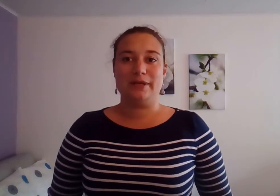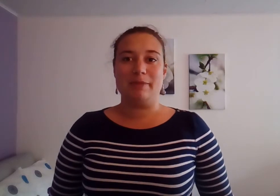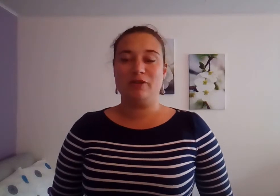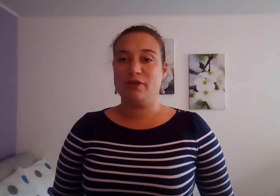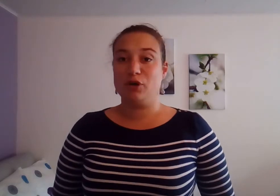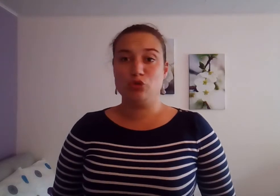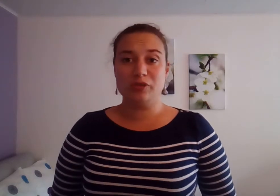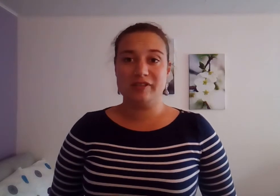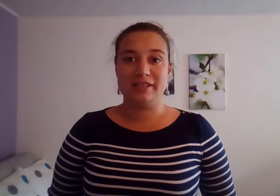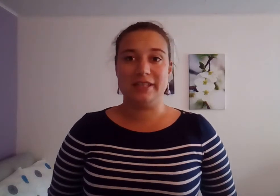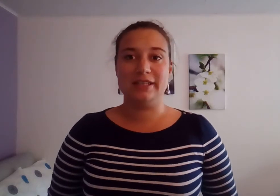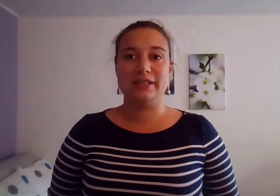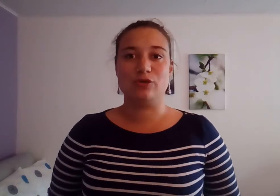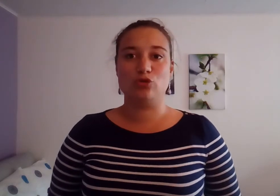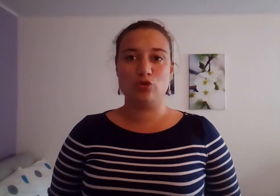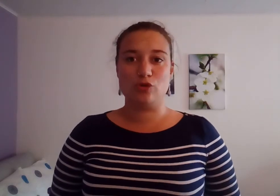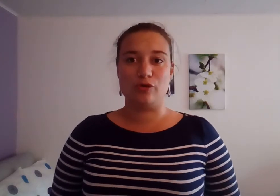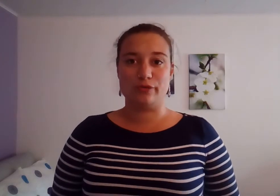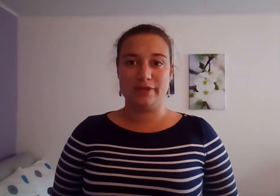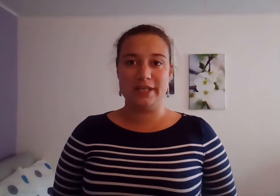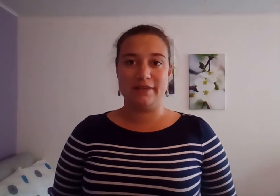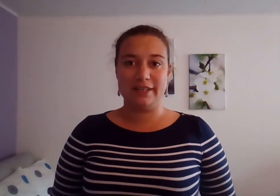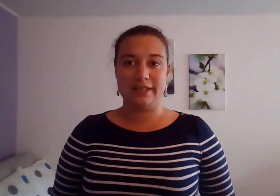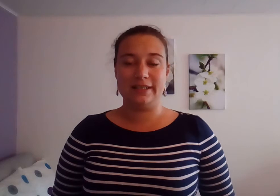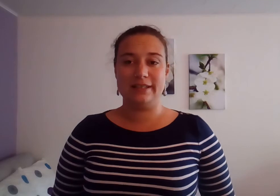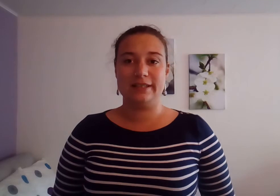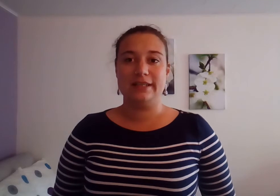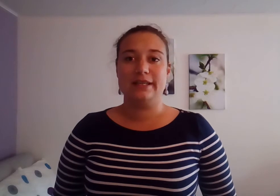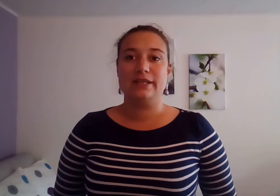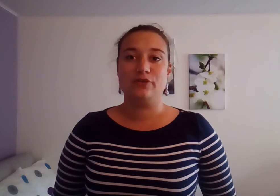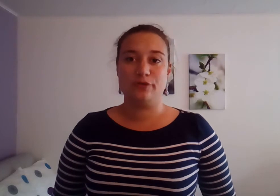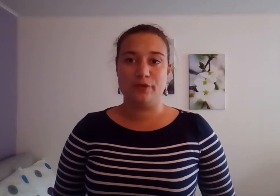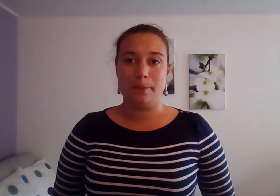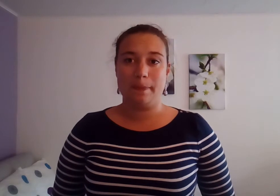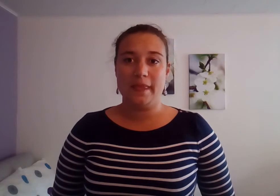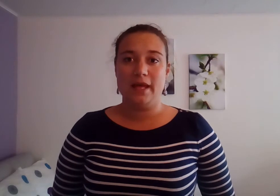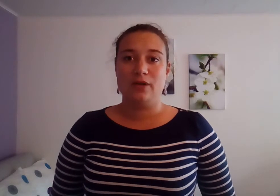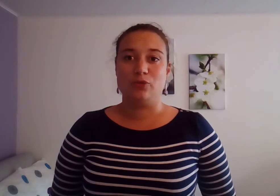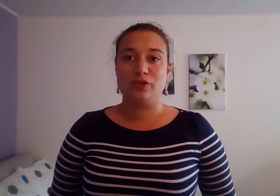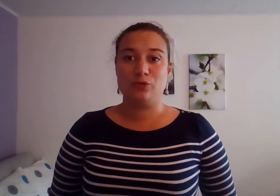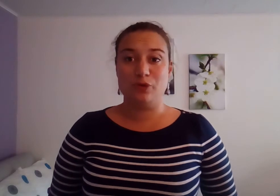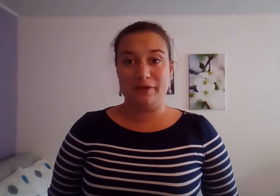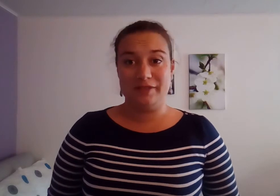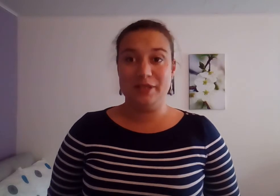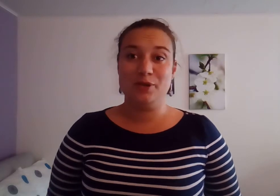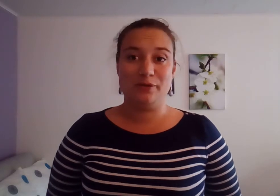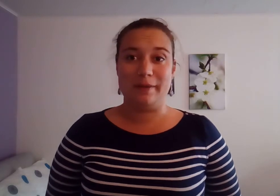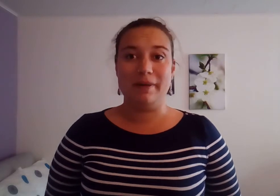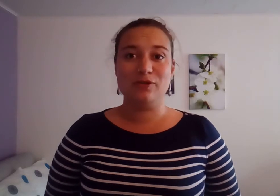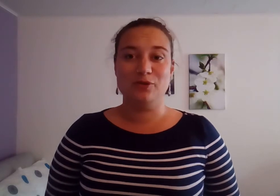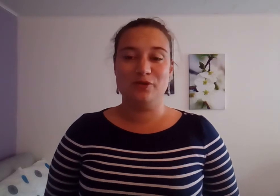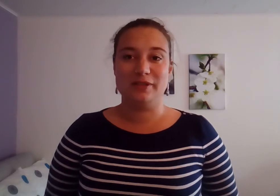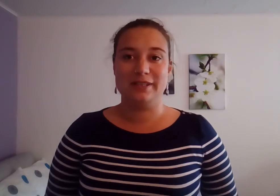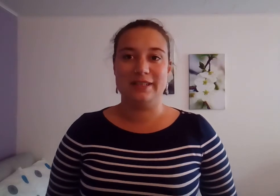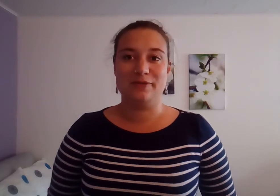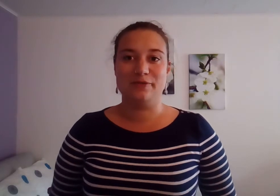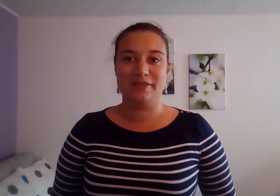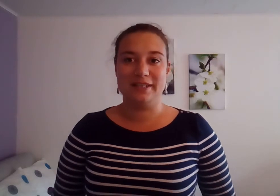l'impression d'avoir tout essayé et d'être toujours en conflit avec les enfants. Cette ronde EFT ne va pas solutionner les conflits